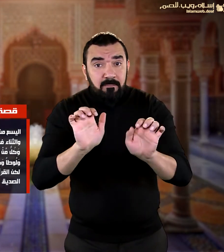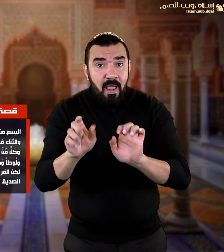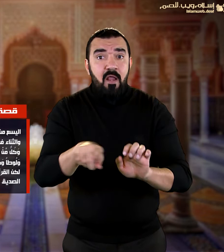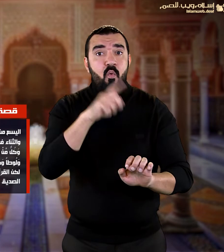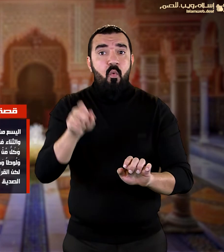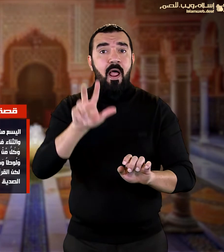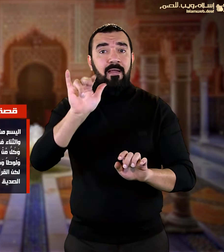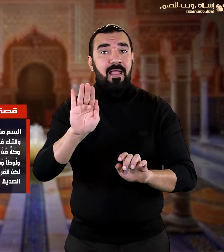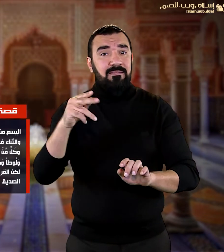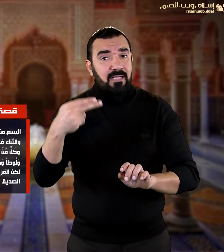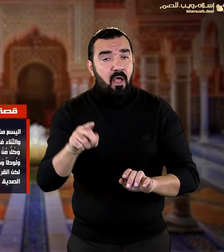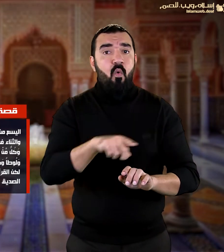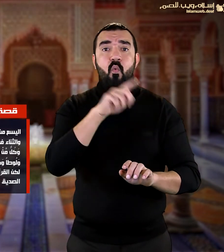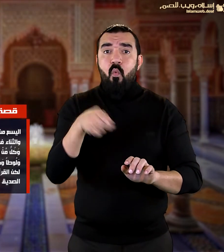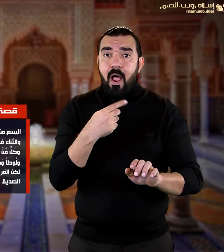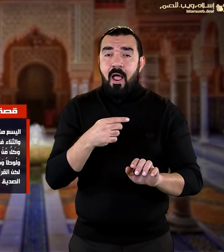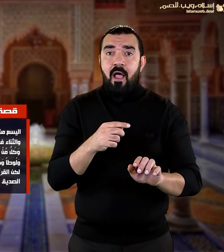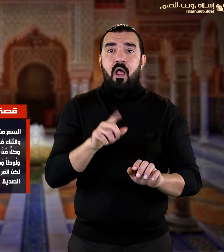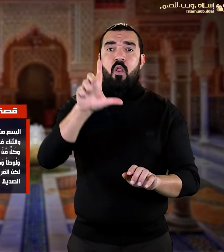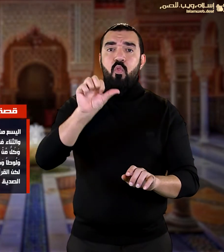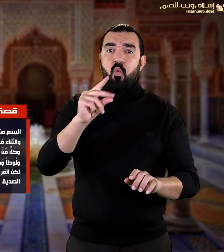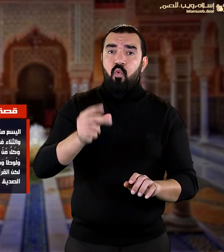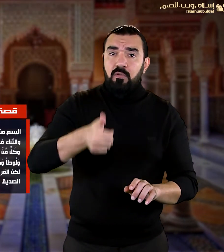وكلا فضلنا على العالمين